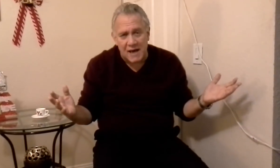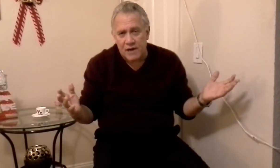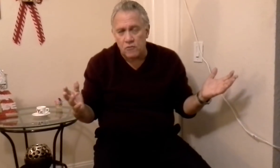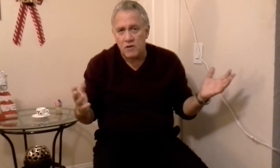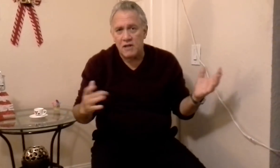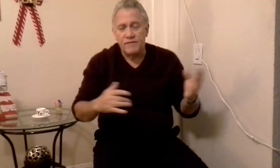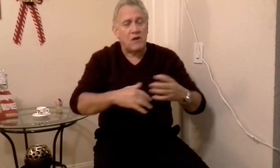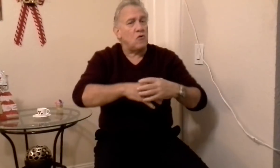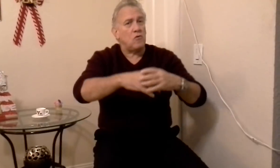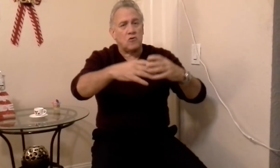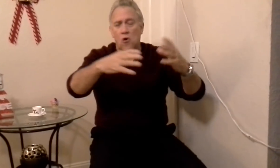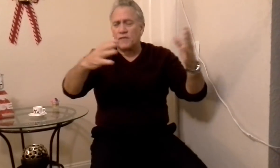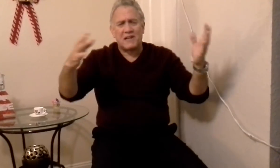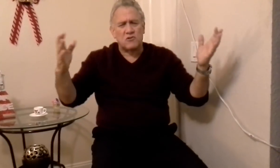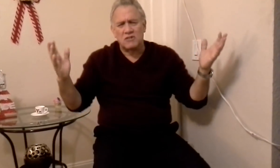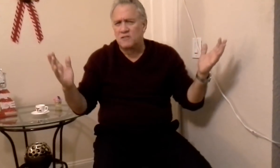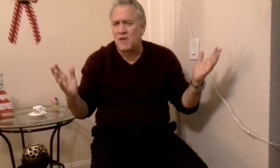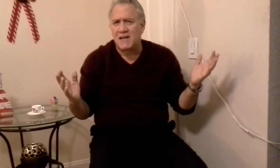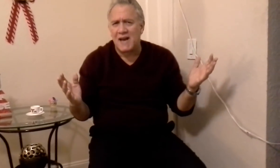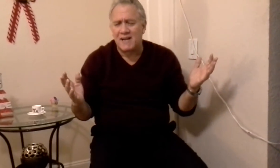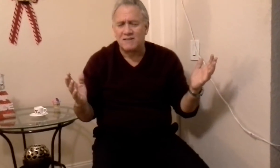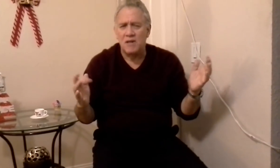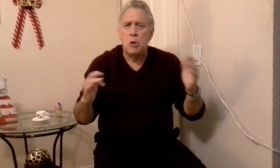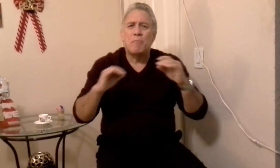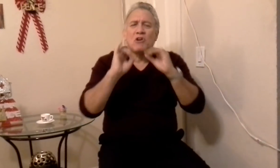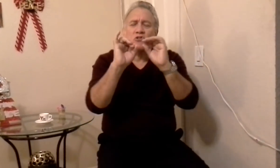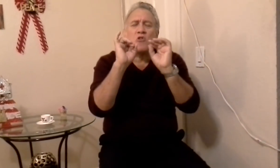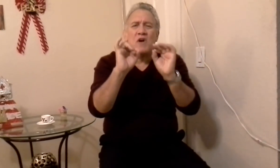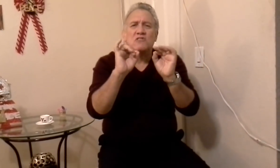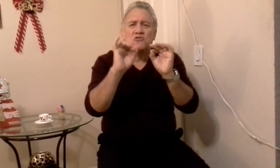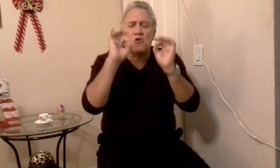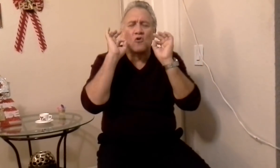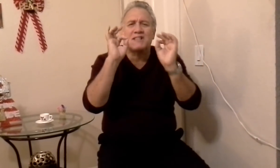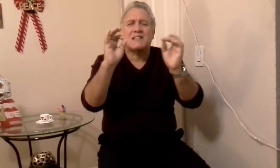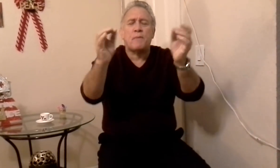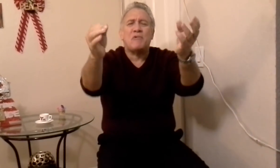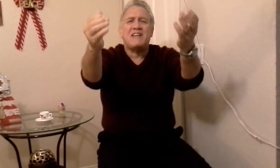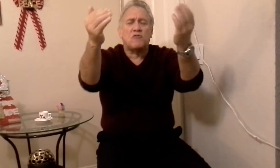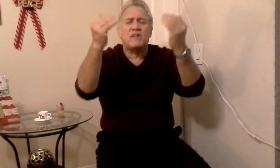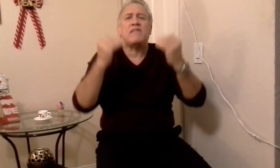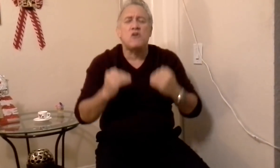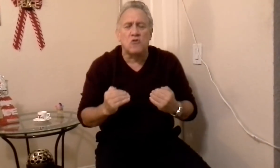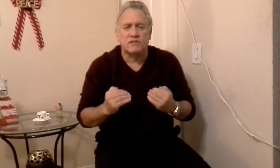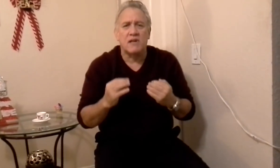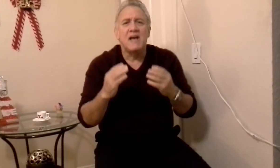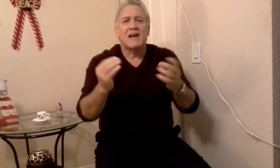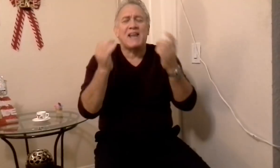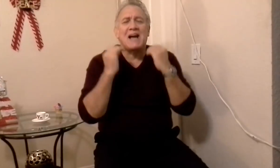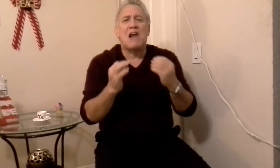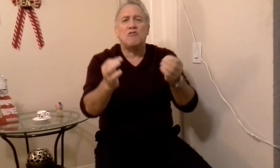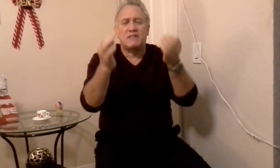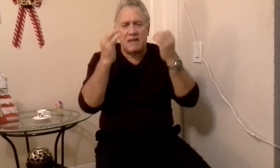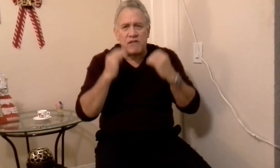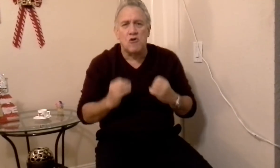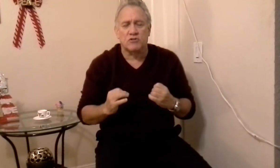caros, tengo otras cosas bien caras, pero todo eso son cosas que me vinieron de Dios, regalos de Dios,